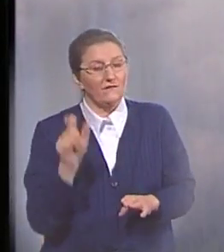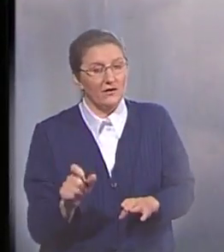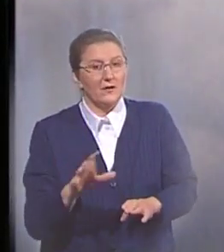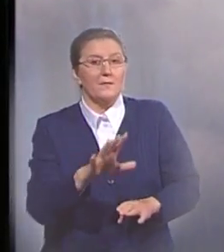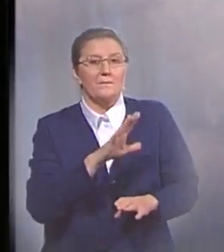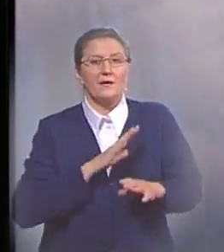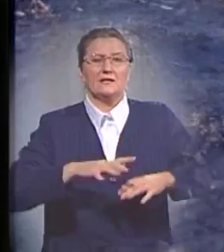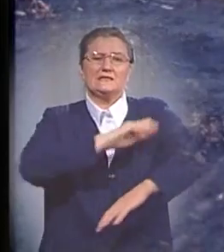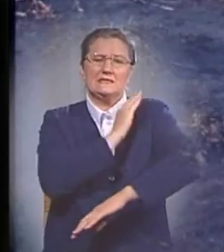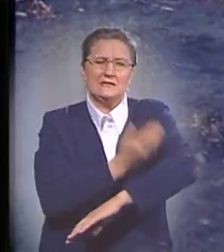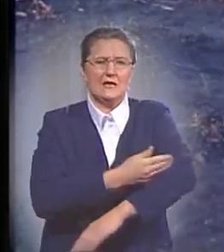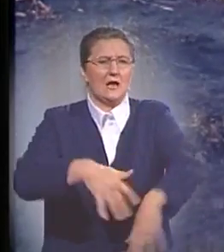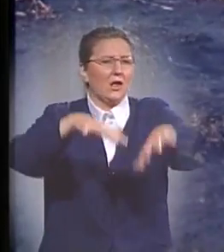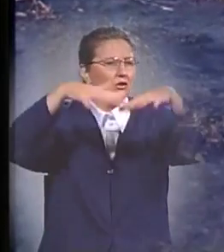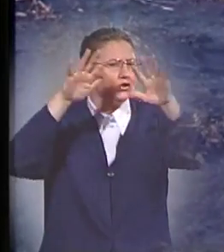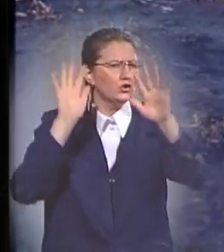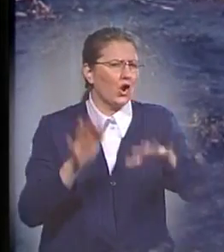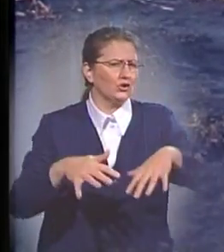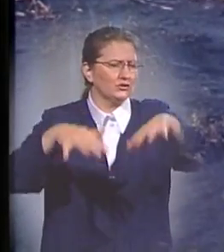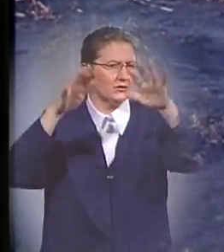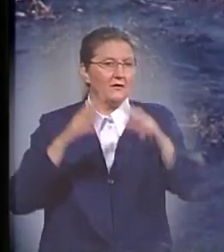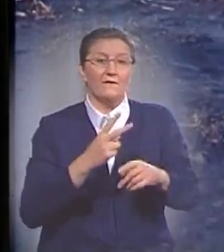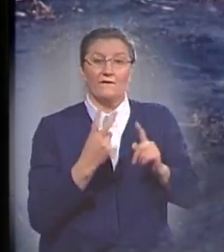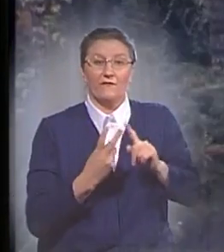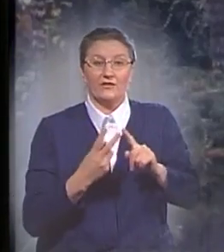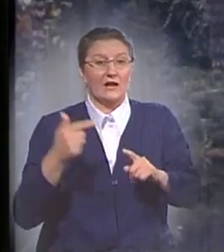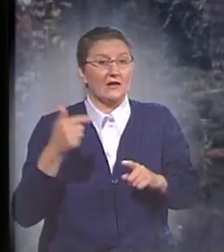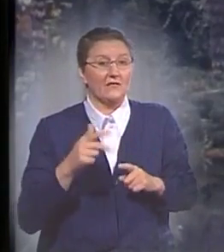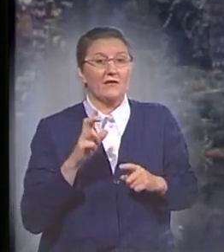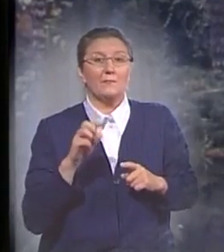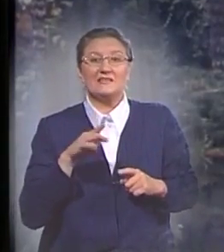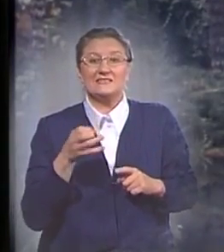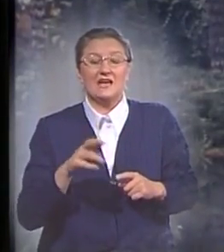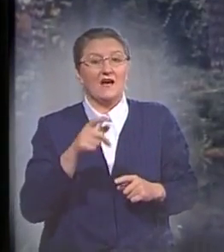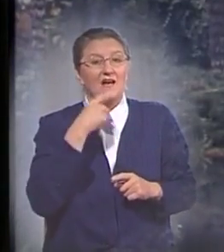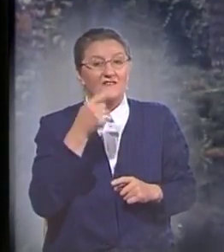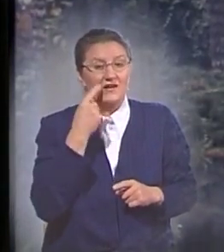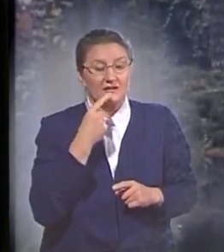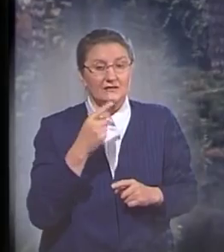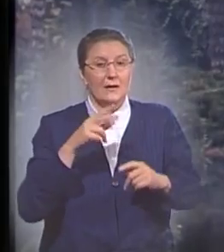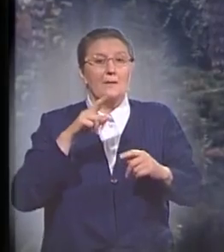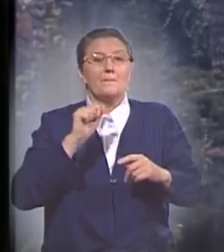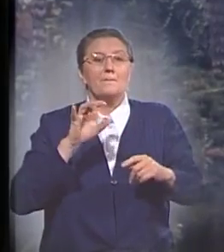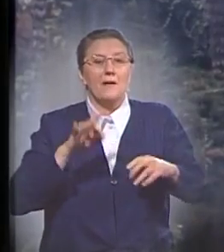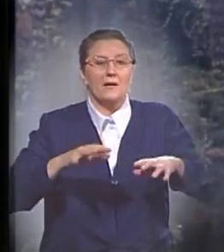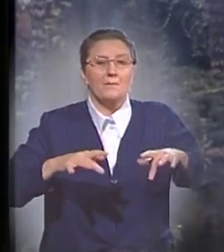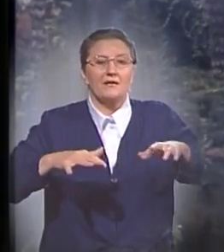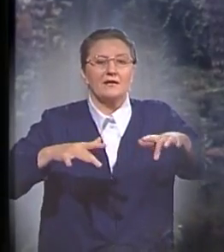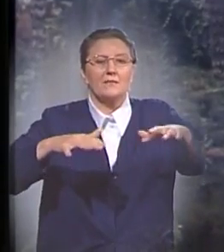проливной дождь. Ведь во второй главе Бытия говорится, пар поднимался с земли и